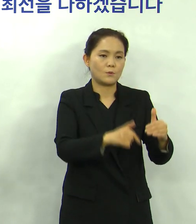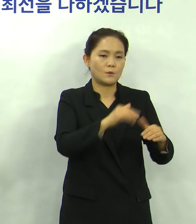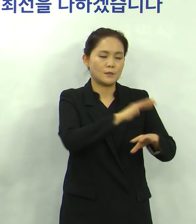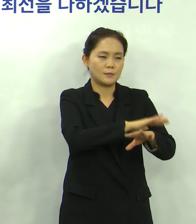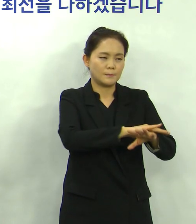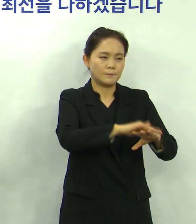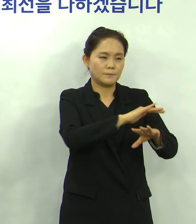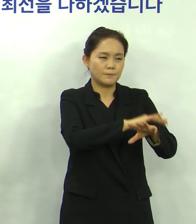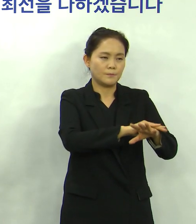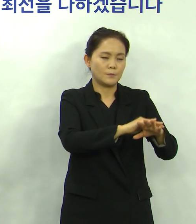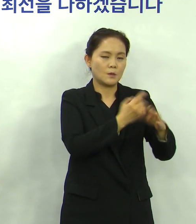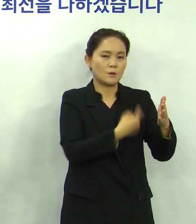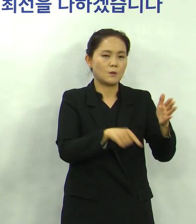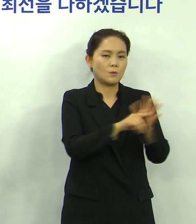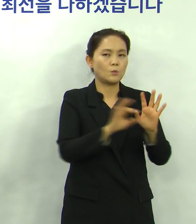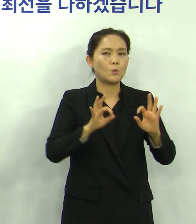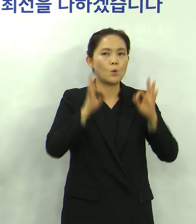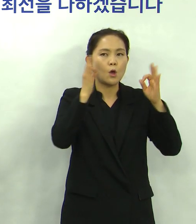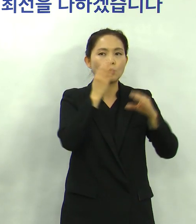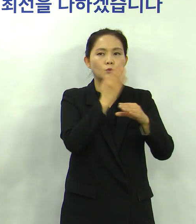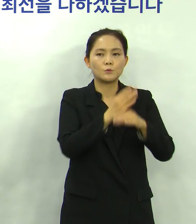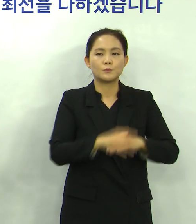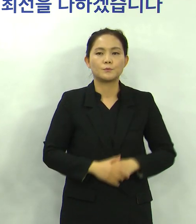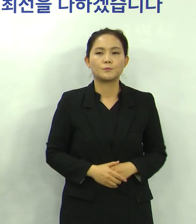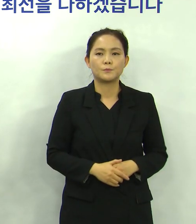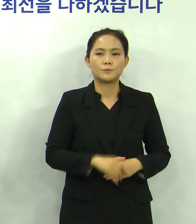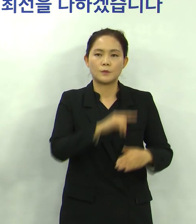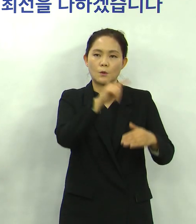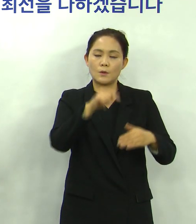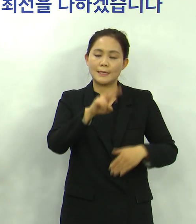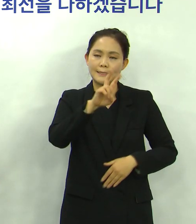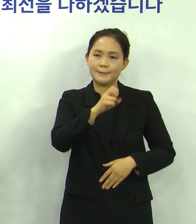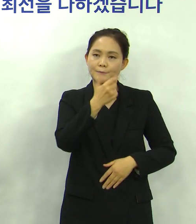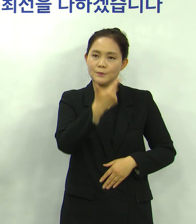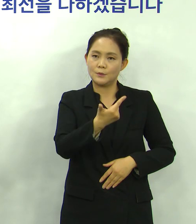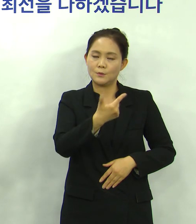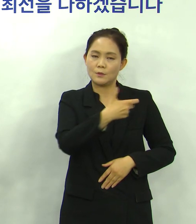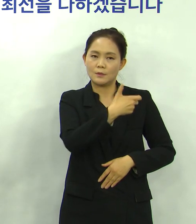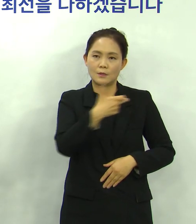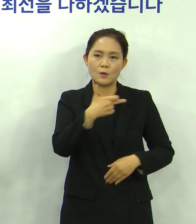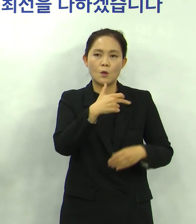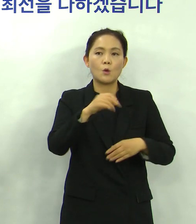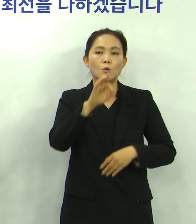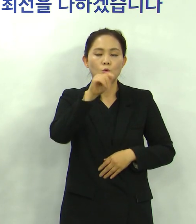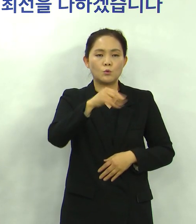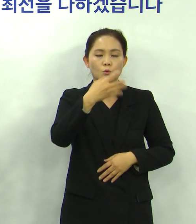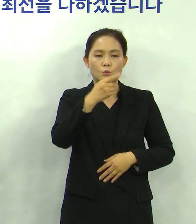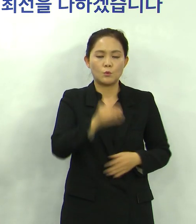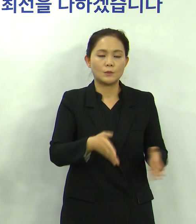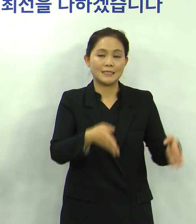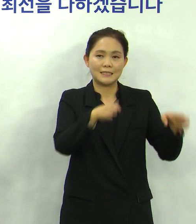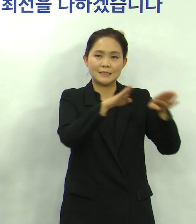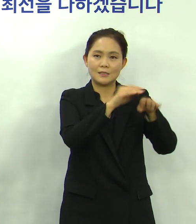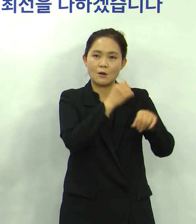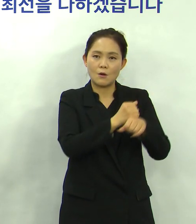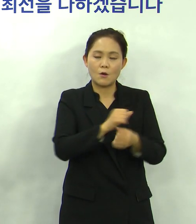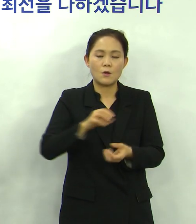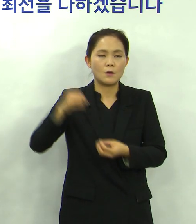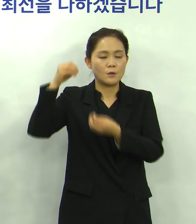최선을 다하고 있습니다 간내 26개 대형 유통시설과 전통시장은 물론이고